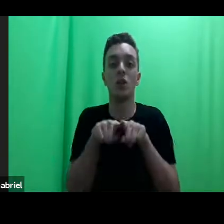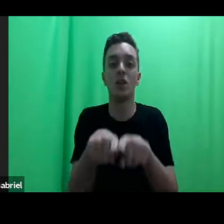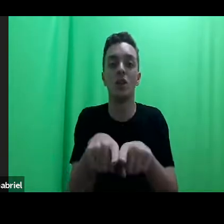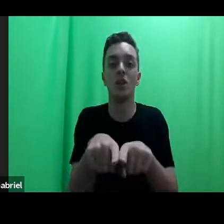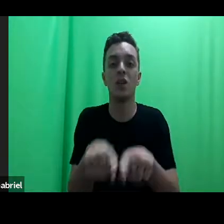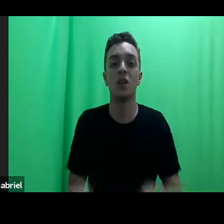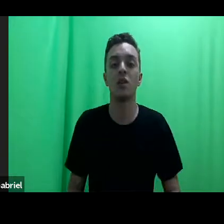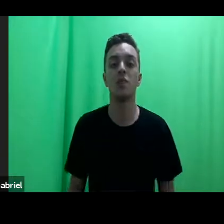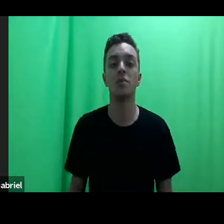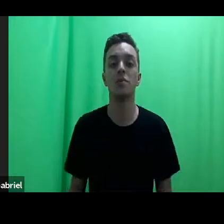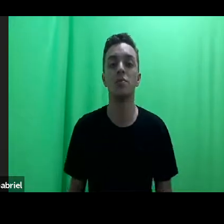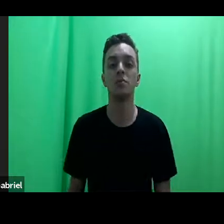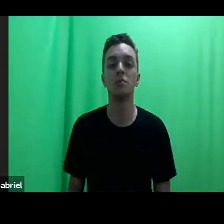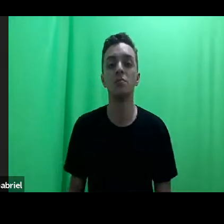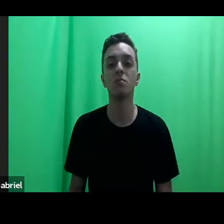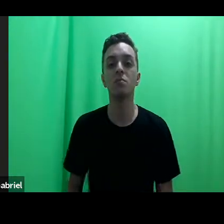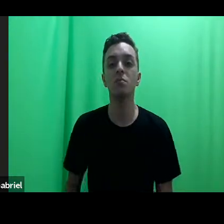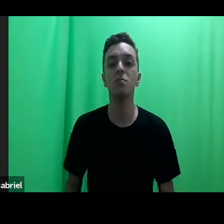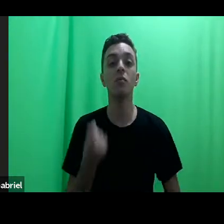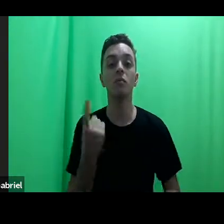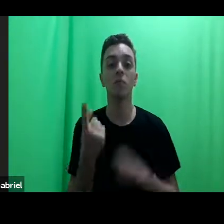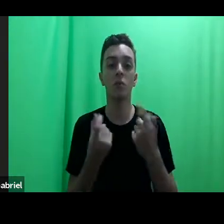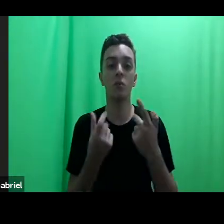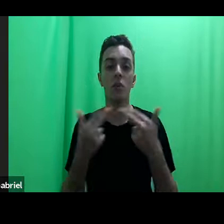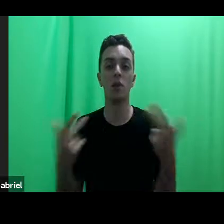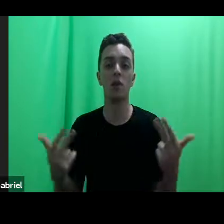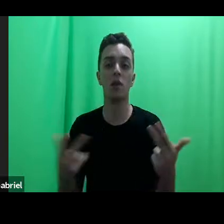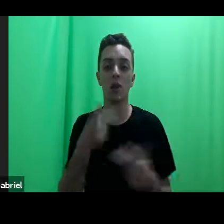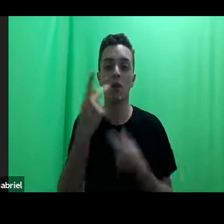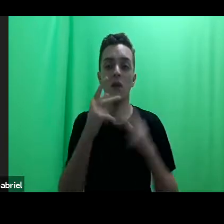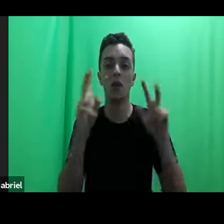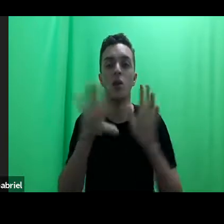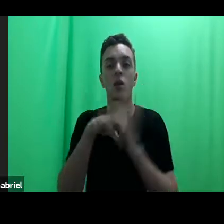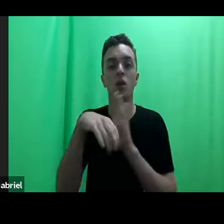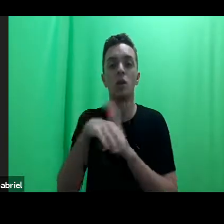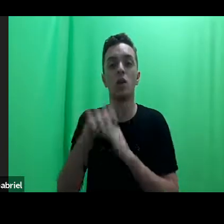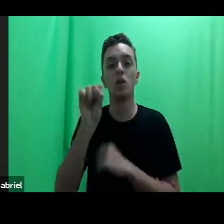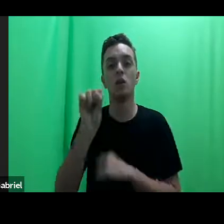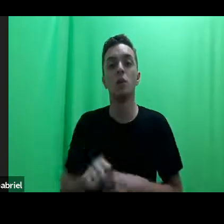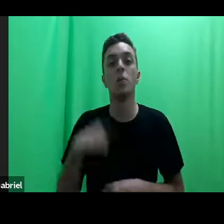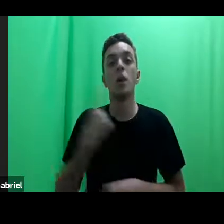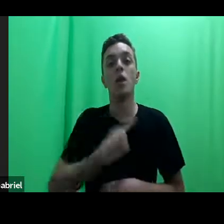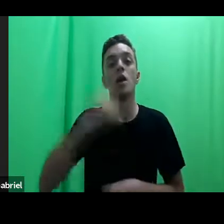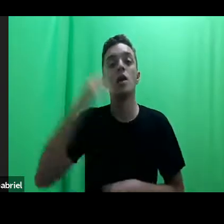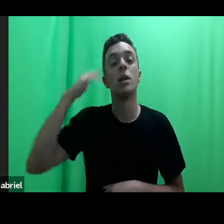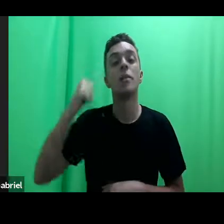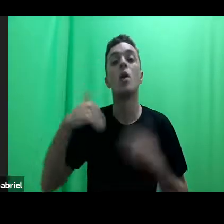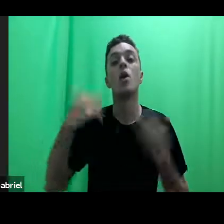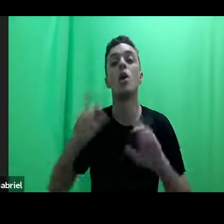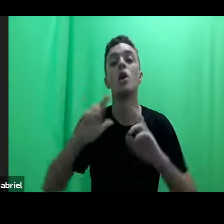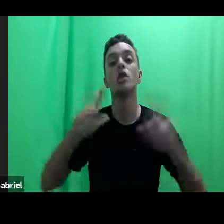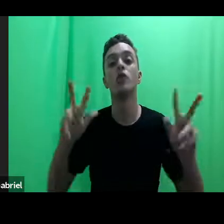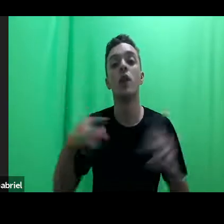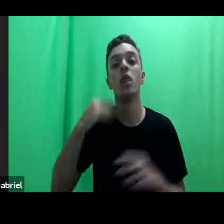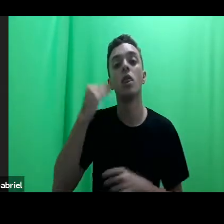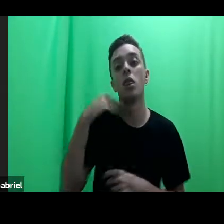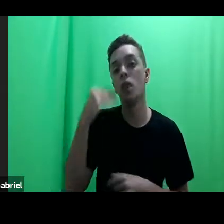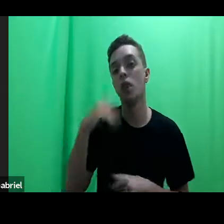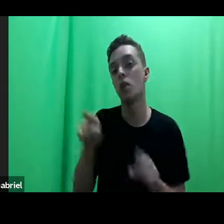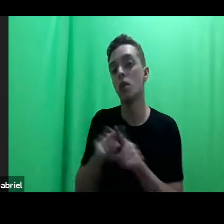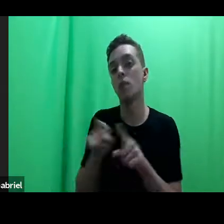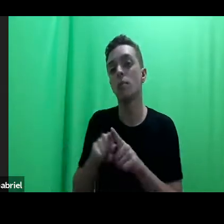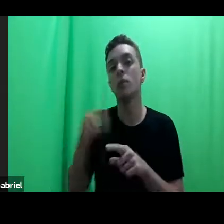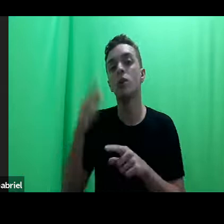Alguns elementos que eu vou destacar das epistemologias do Sul, para identificar essa diversidade de experiências e estabelecer um